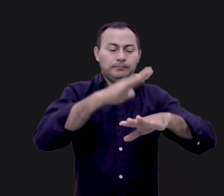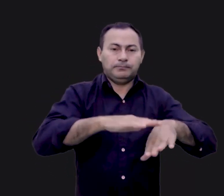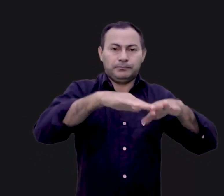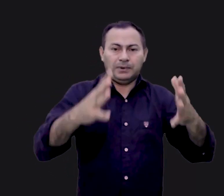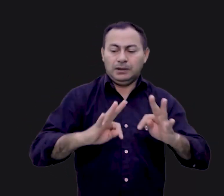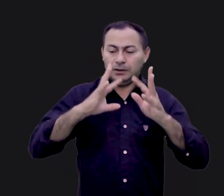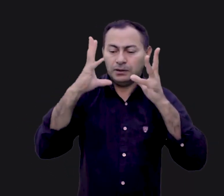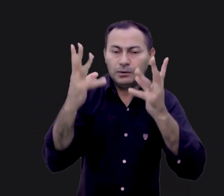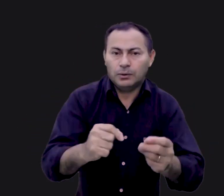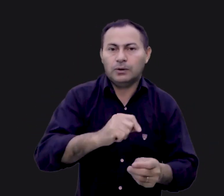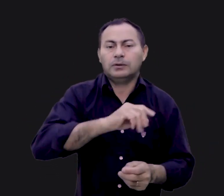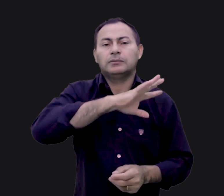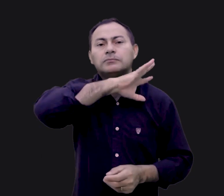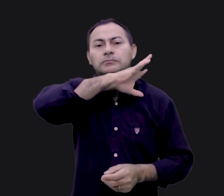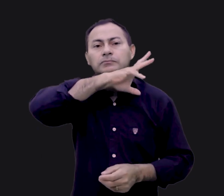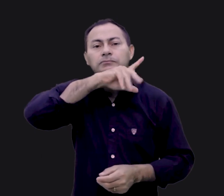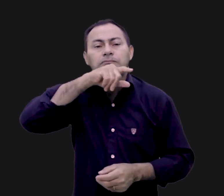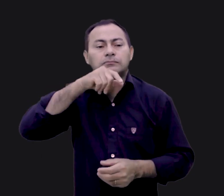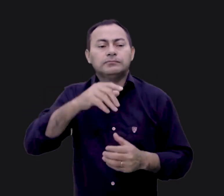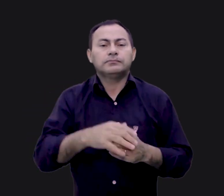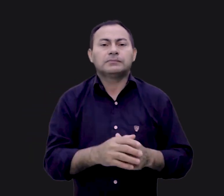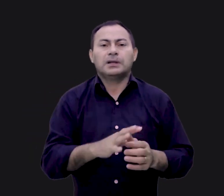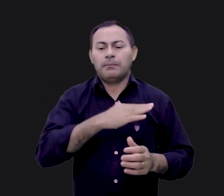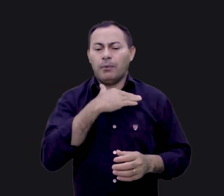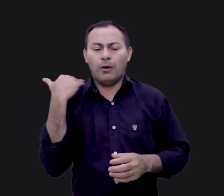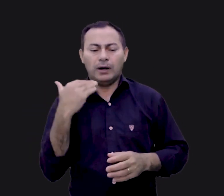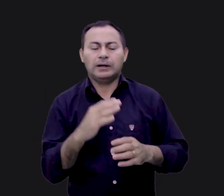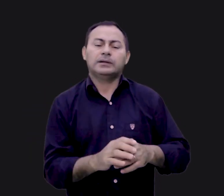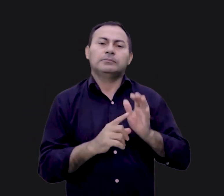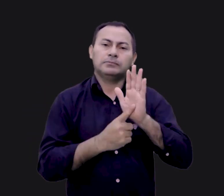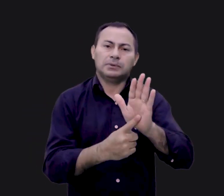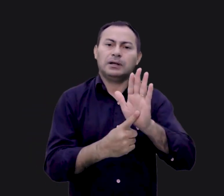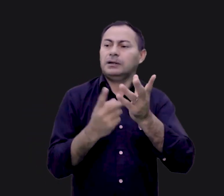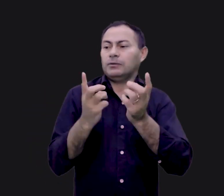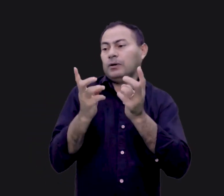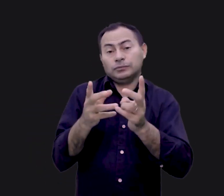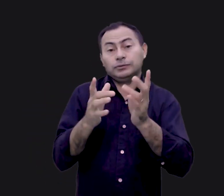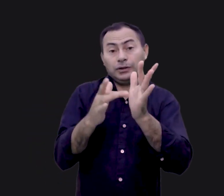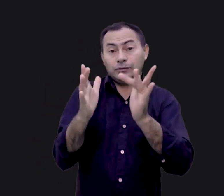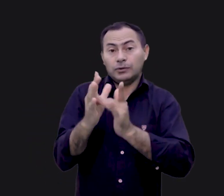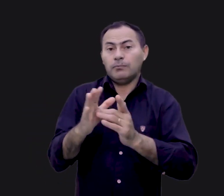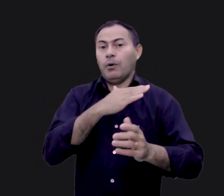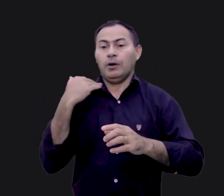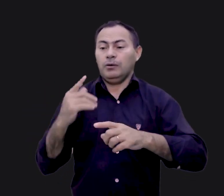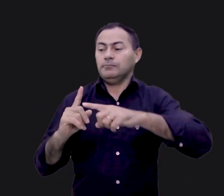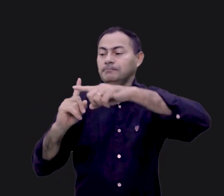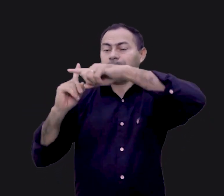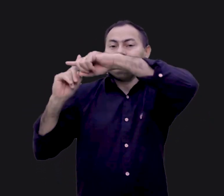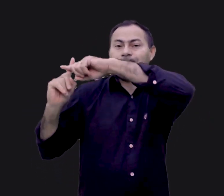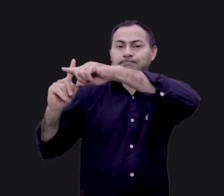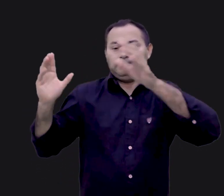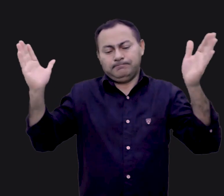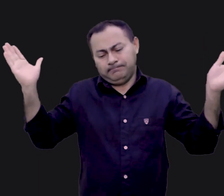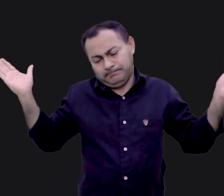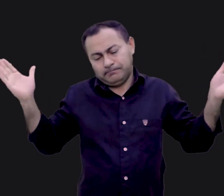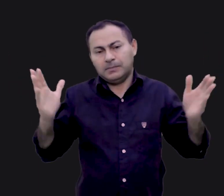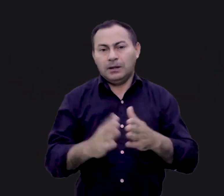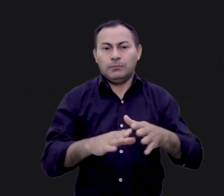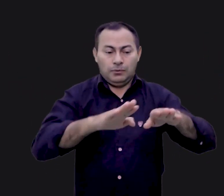símbolo da morte expiatória de Jesus na cruz do Calvário. Então, temos claramente o altar de bronze